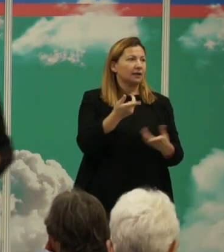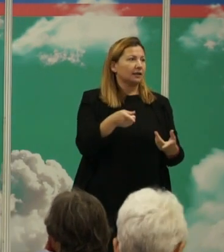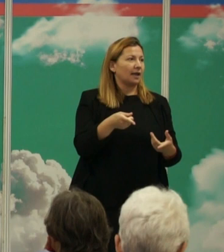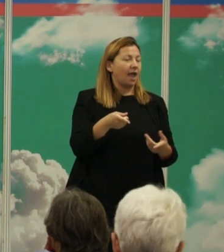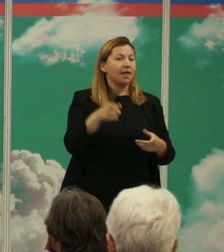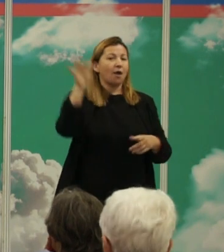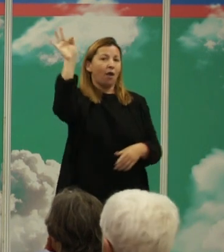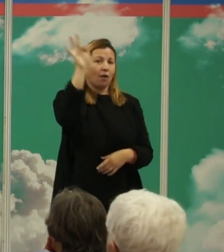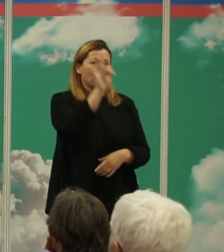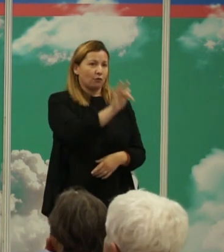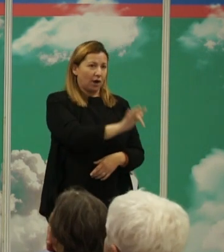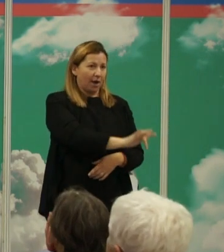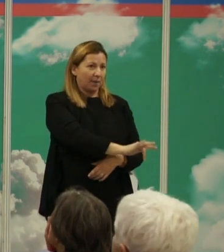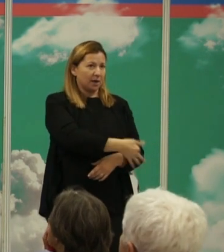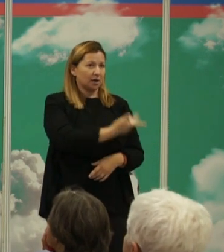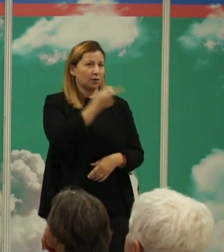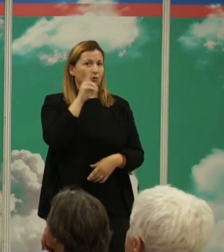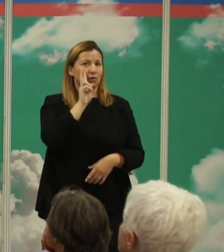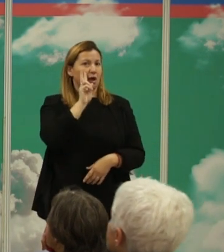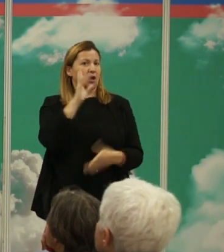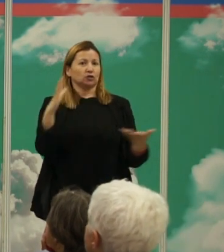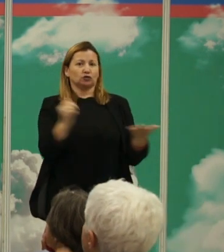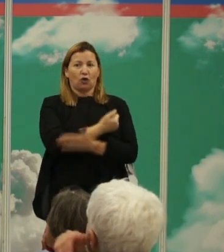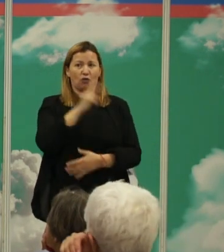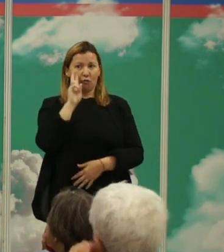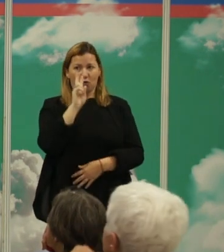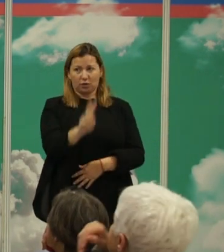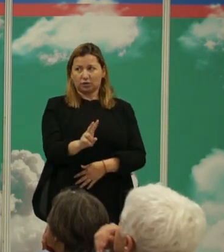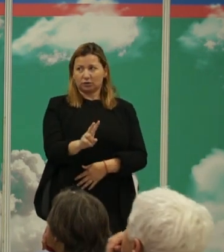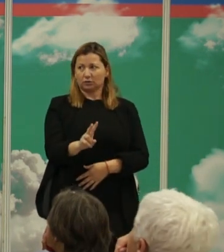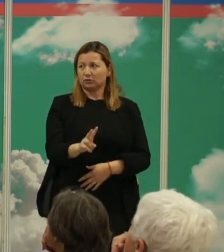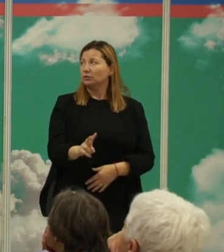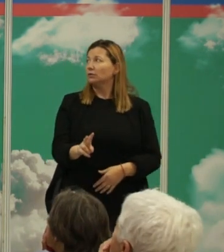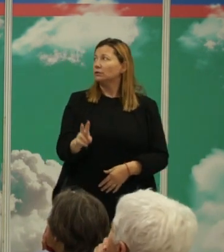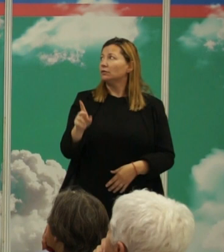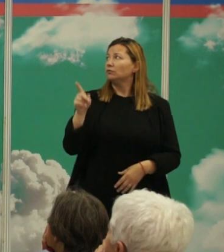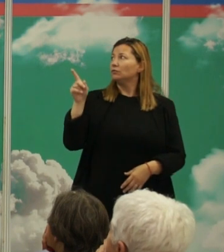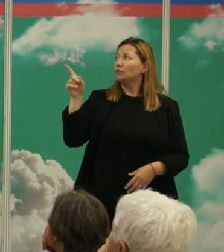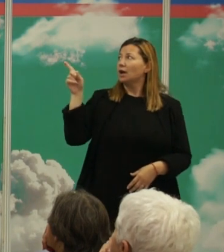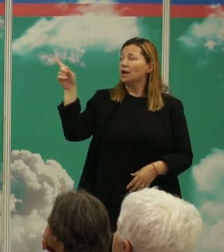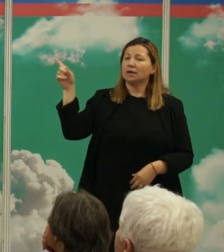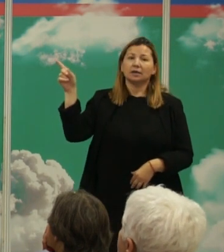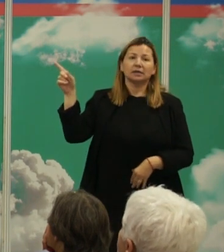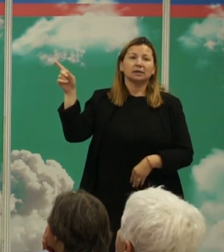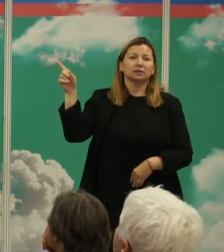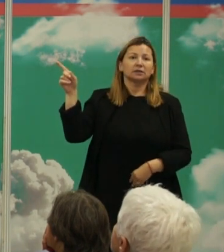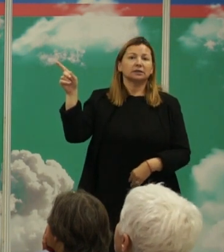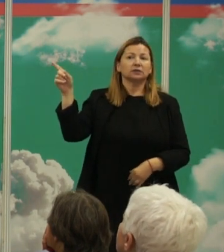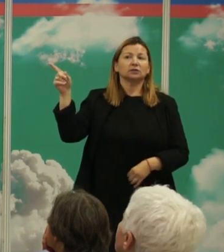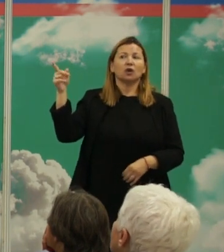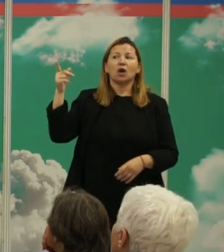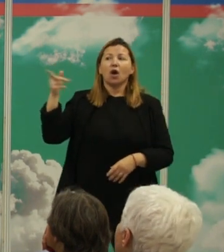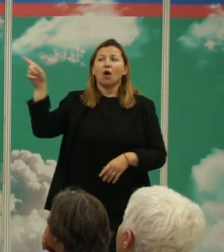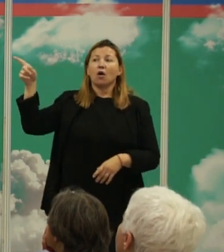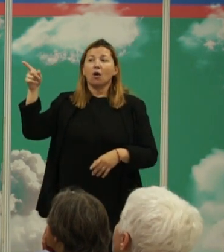atención de la gente pues fijaros el 20% de los individuos de esta especie los mata otro individuo de su misma especie